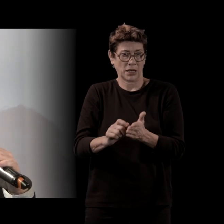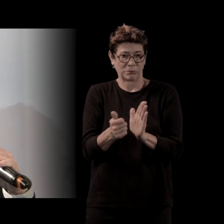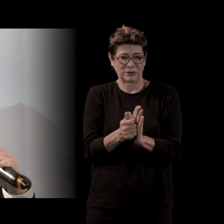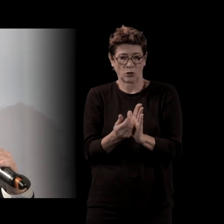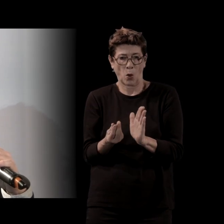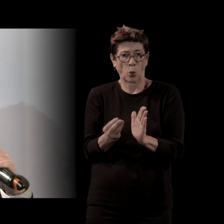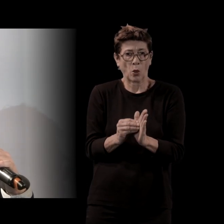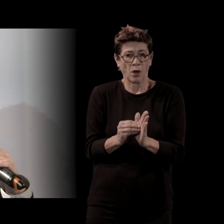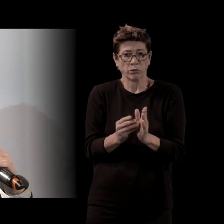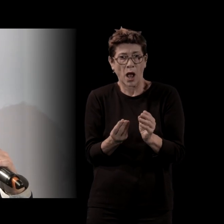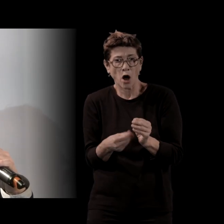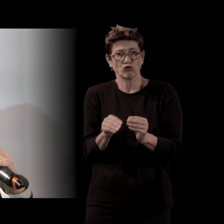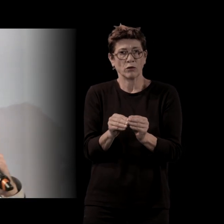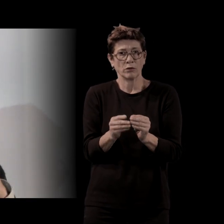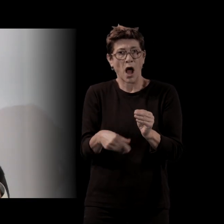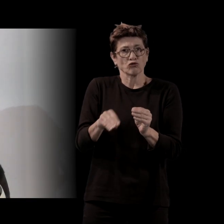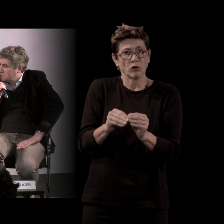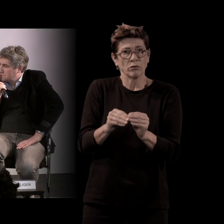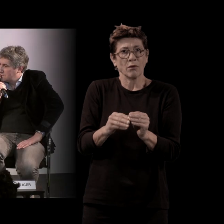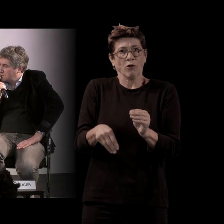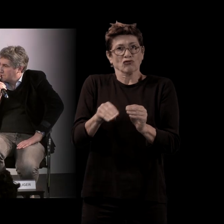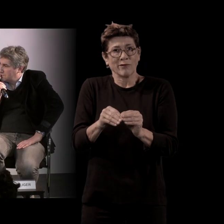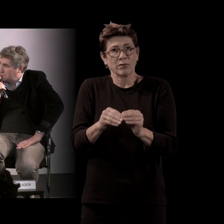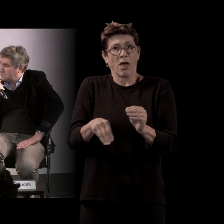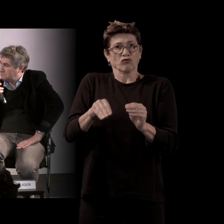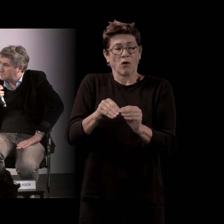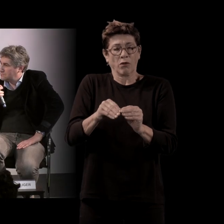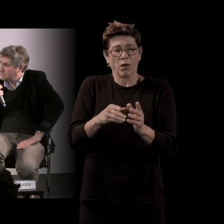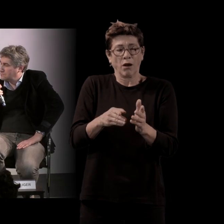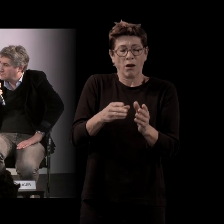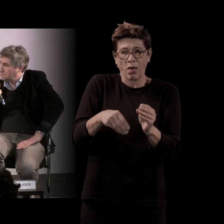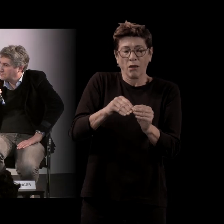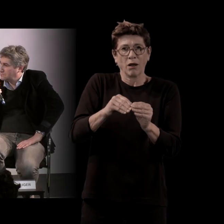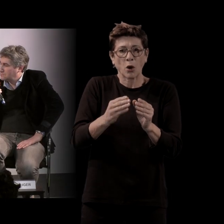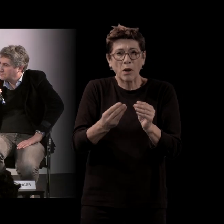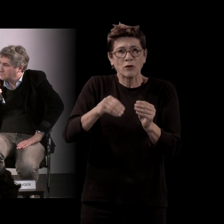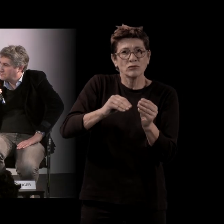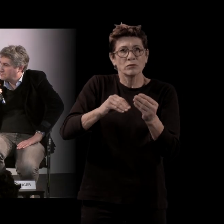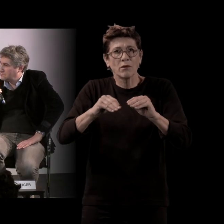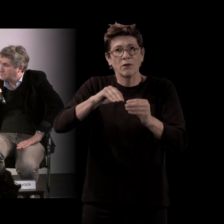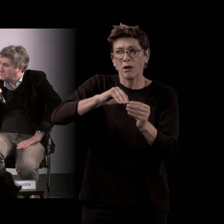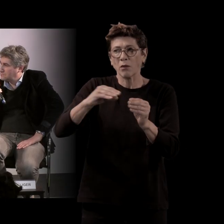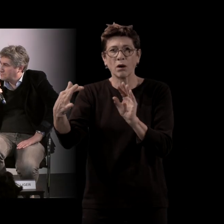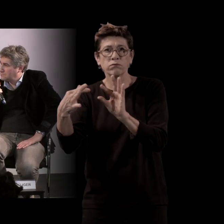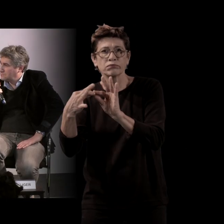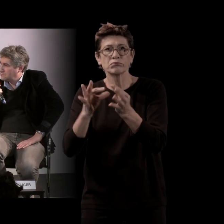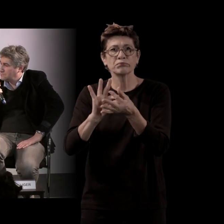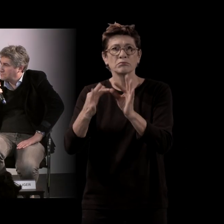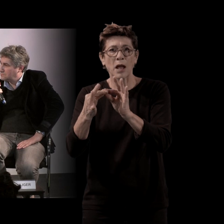est écrite sur lui et sur un personnage, à chaque fois qu'il prend un embranchement dans le récit, à chaque fois qu'il a une interaction avec un autre personnage, il s'épaissit, il